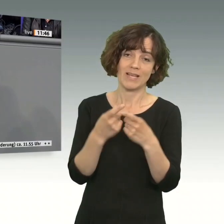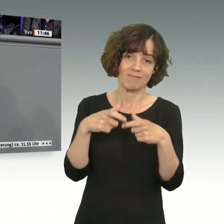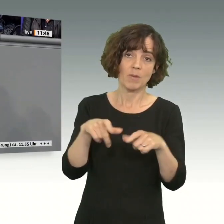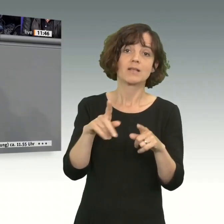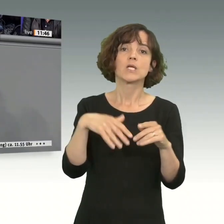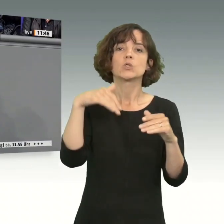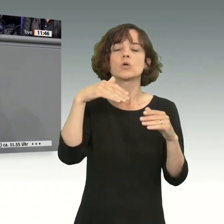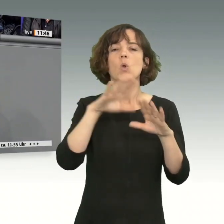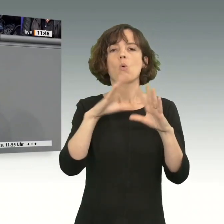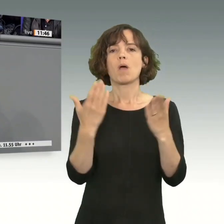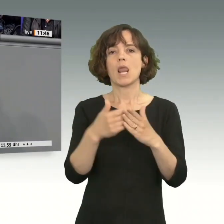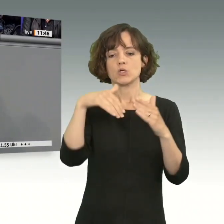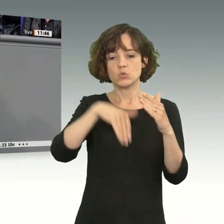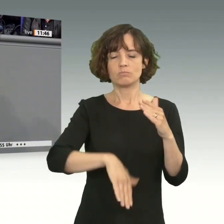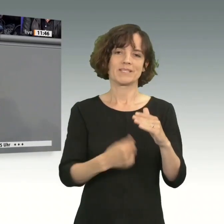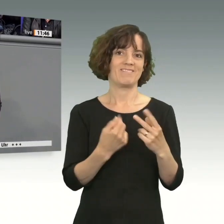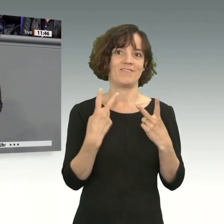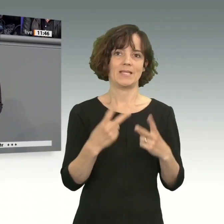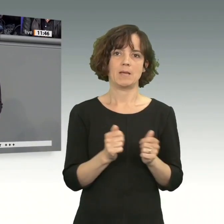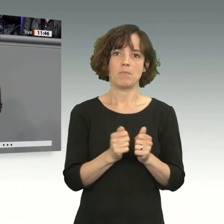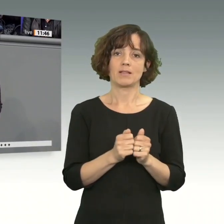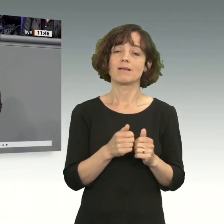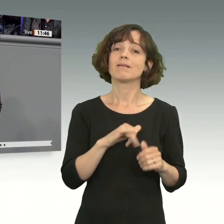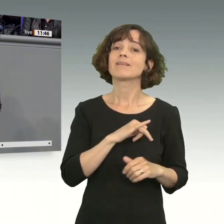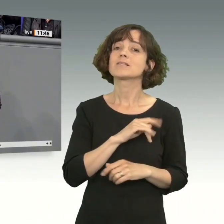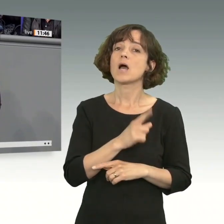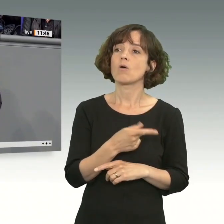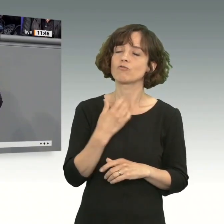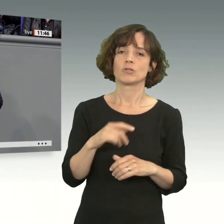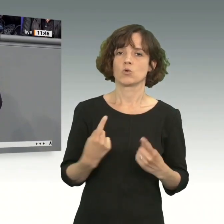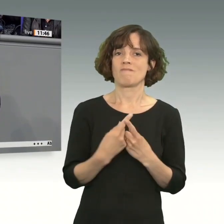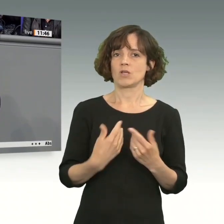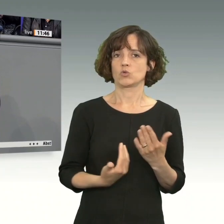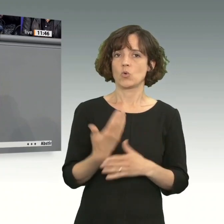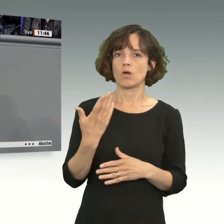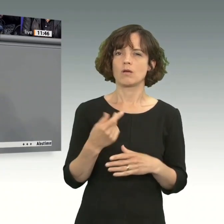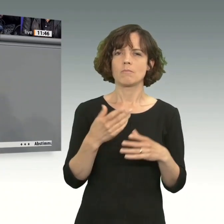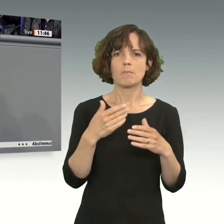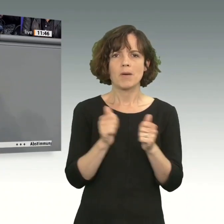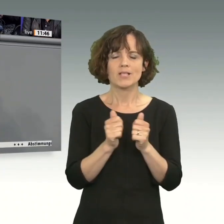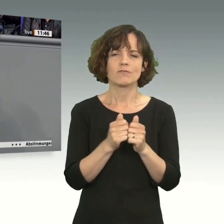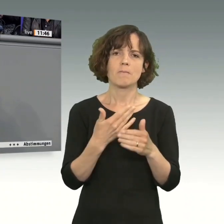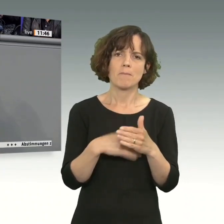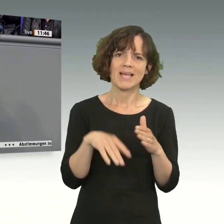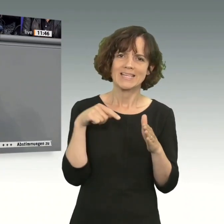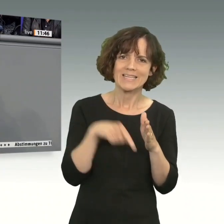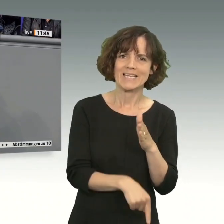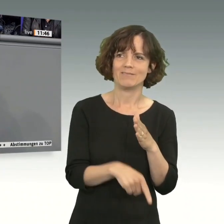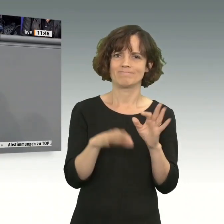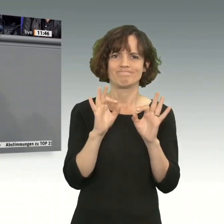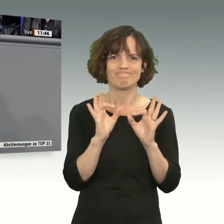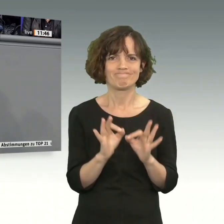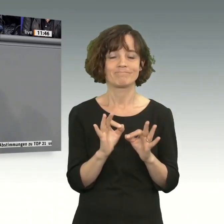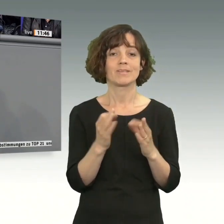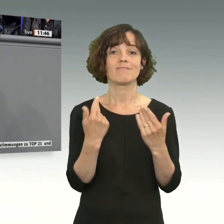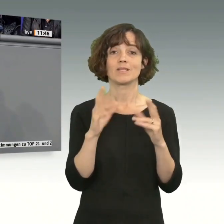Süden der wichtigste Partner dabei, dessen Interesse das eben auch ist. Enge Partnerschaft, vertiefte Zusammenarbeit ist wichtig für die Klimaziele, es